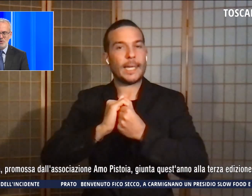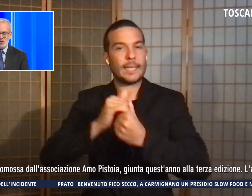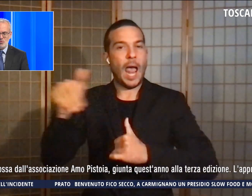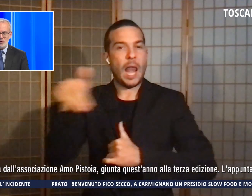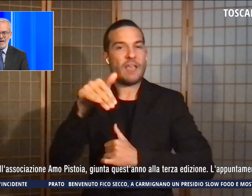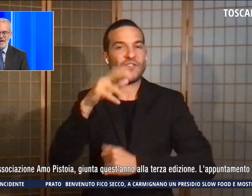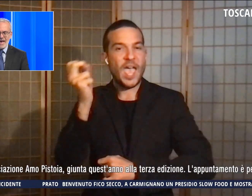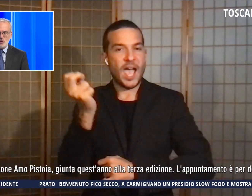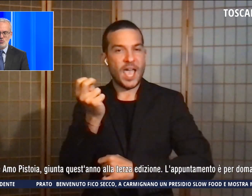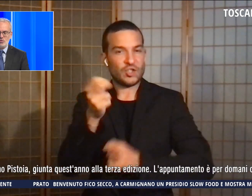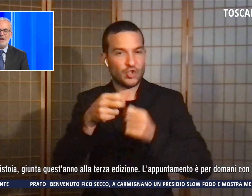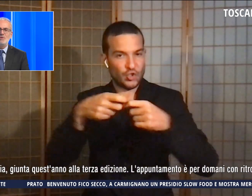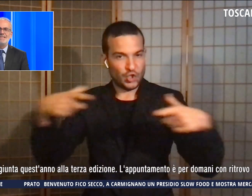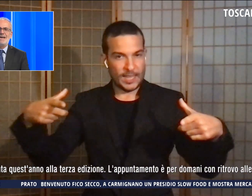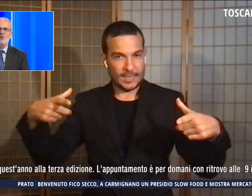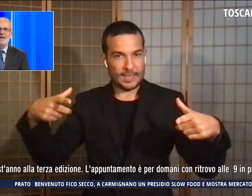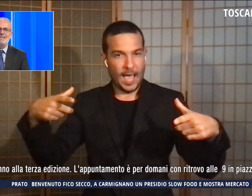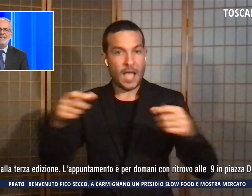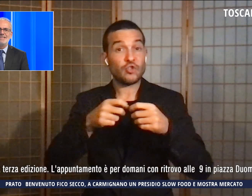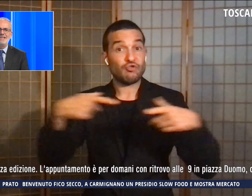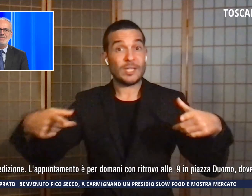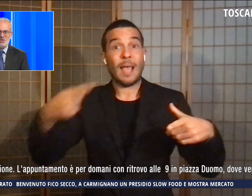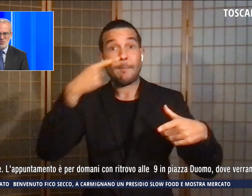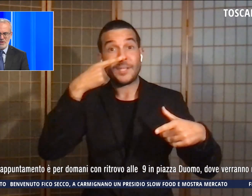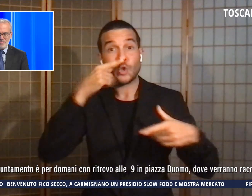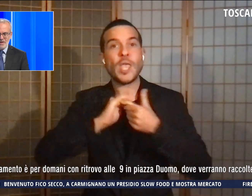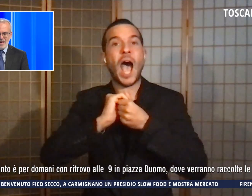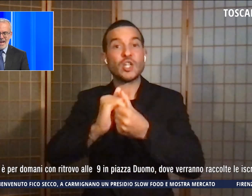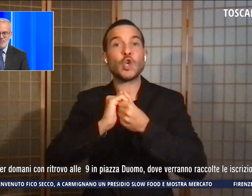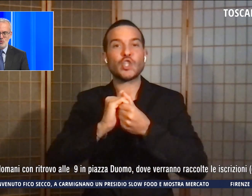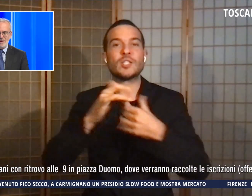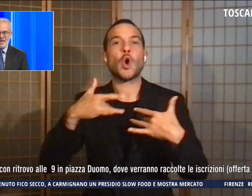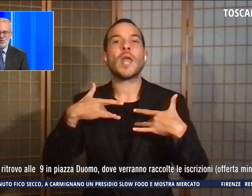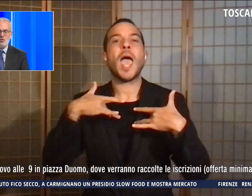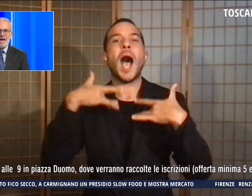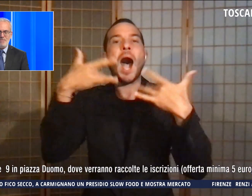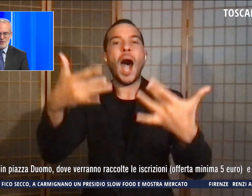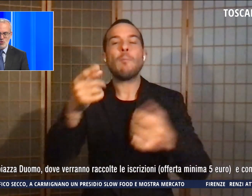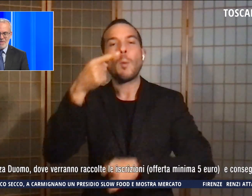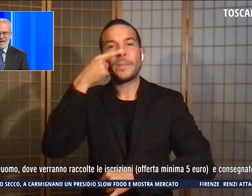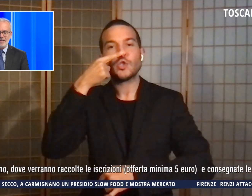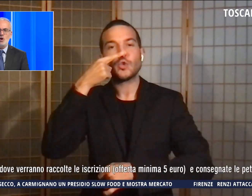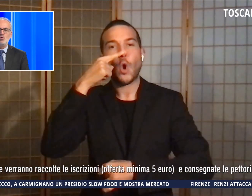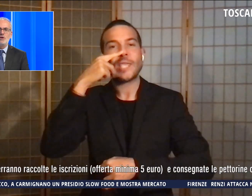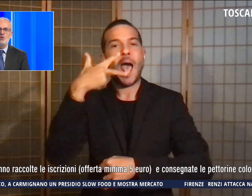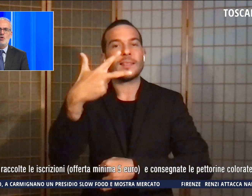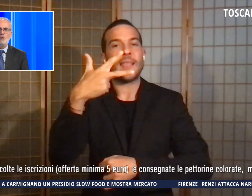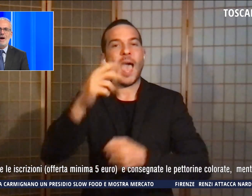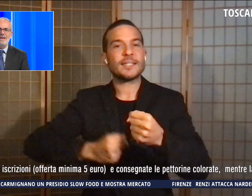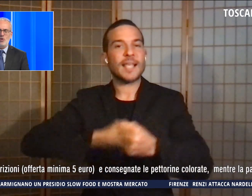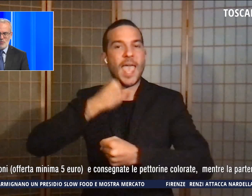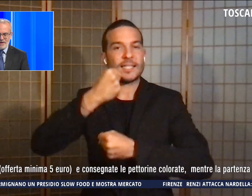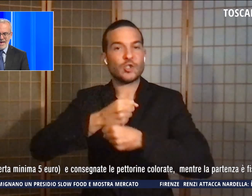Amo Pistoia e giunta quest'anno alla terza edizione. L'appuntamento è per domani, con